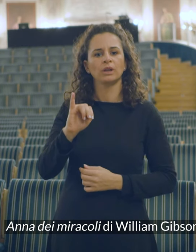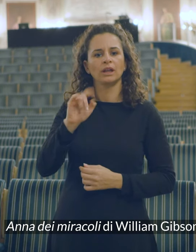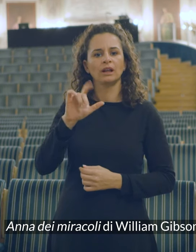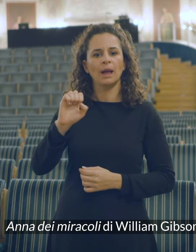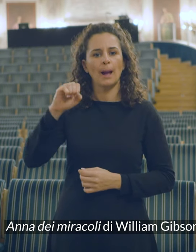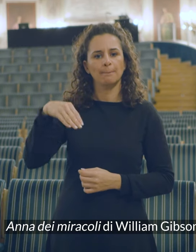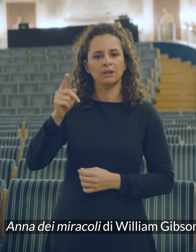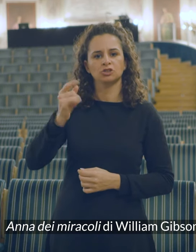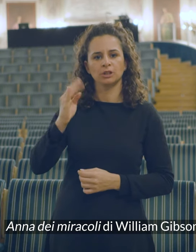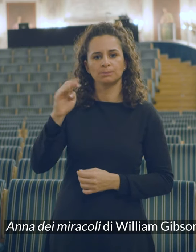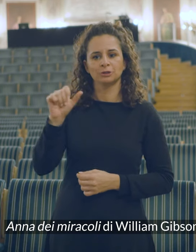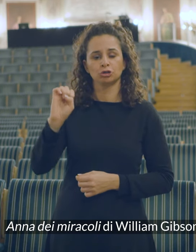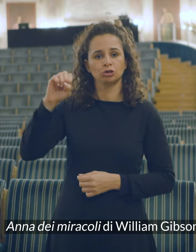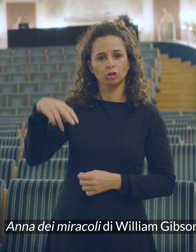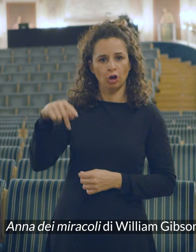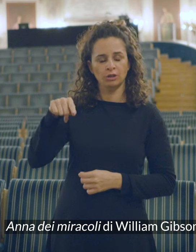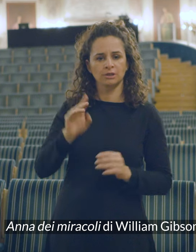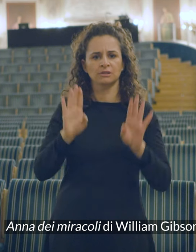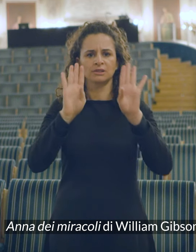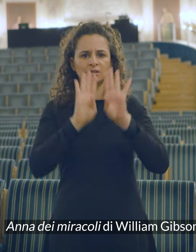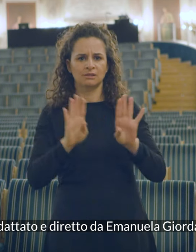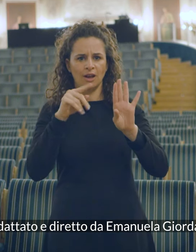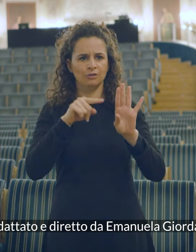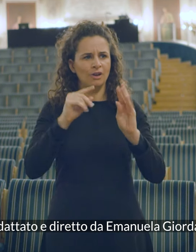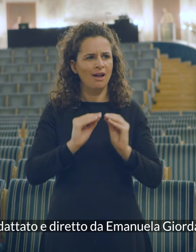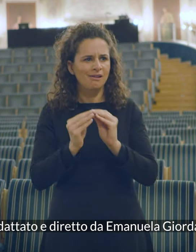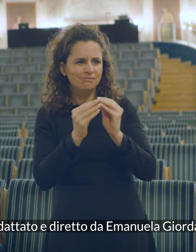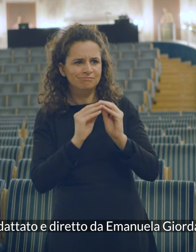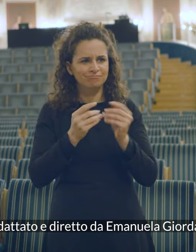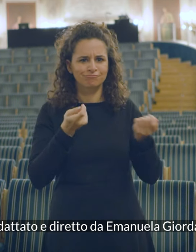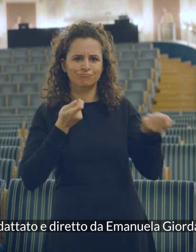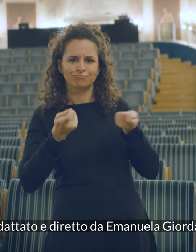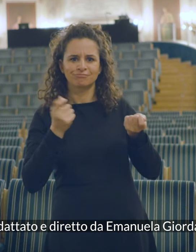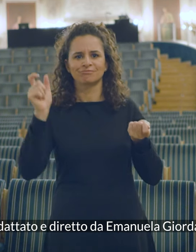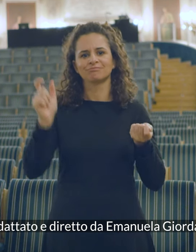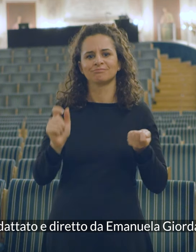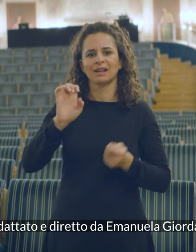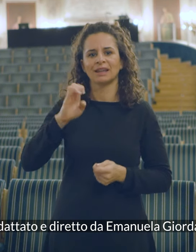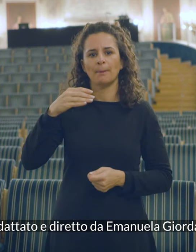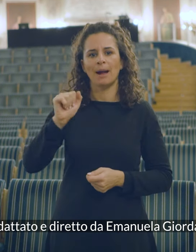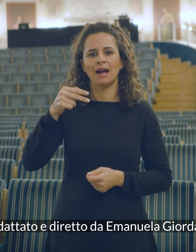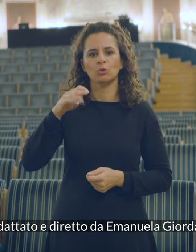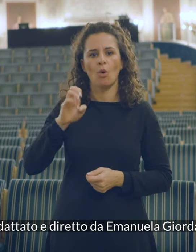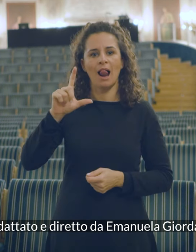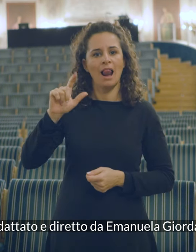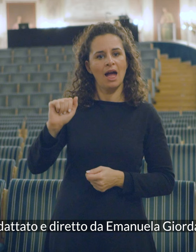di William Gibson, adattato e diretto da Emanuela